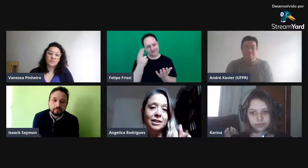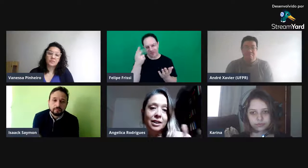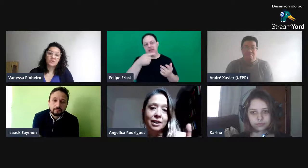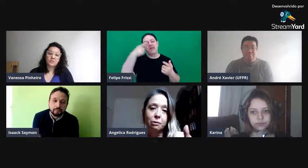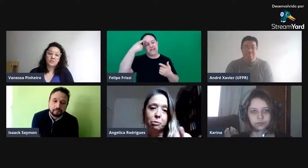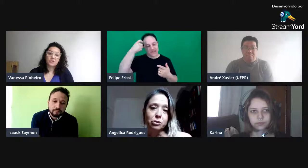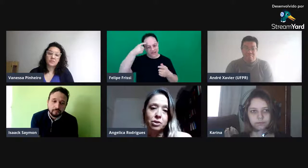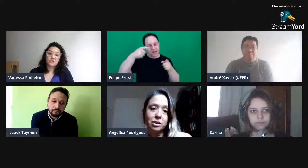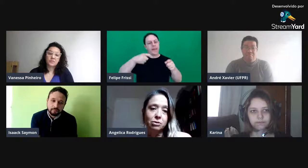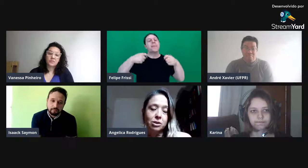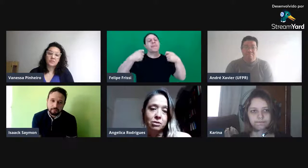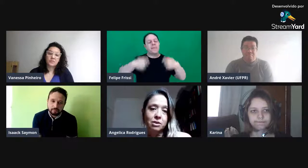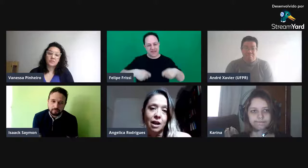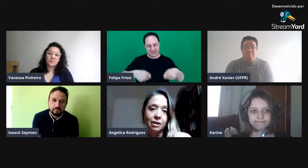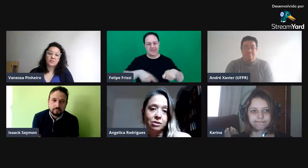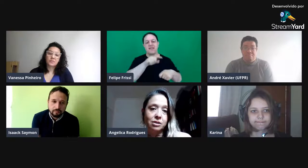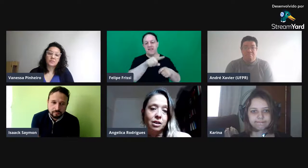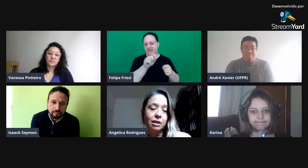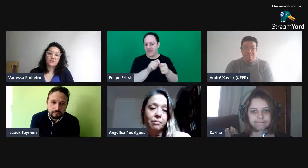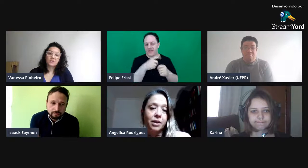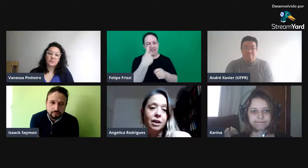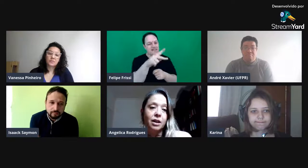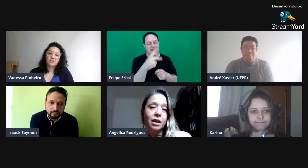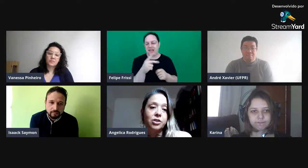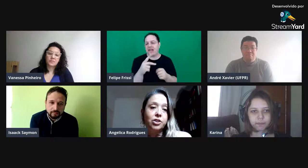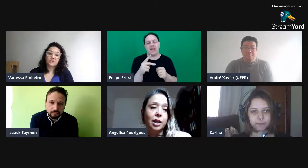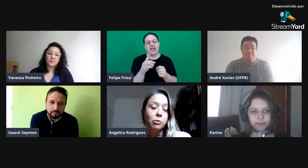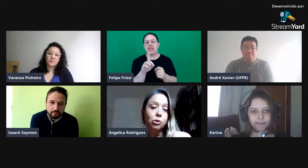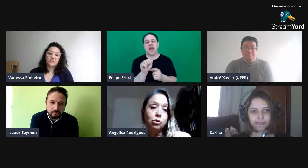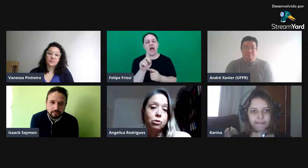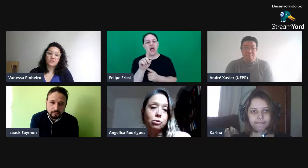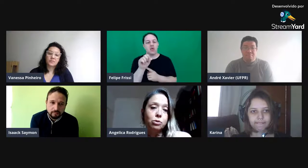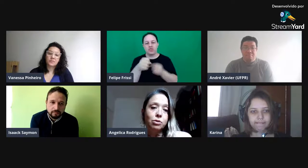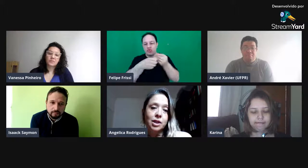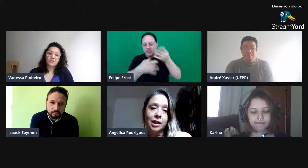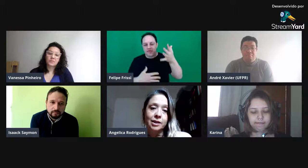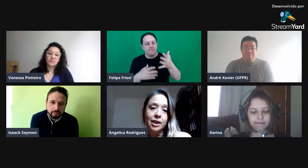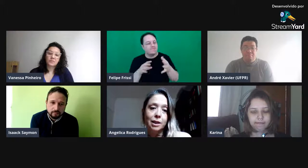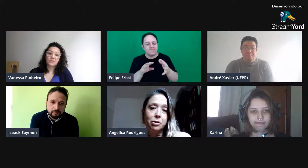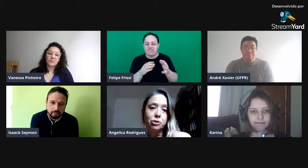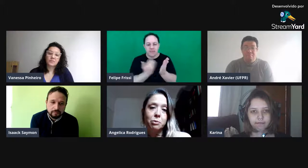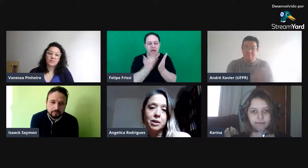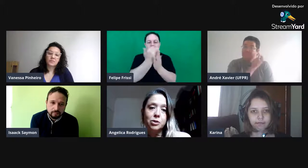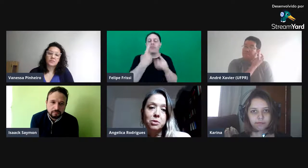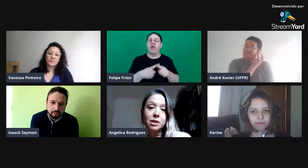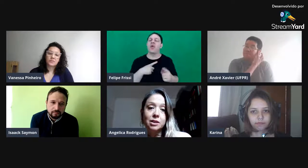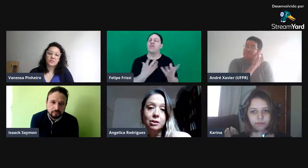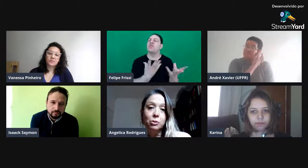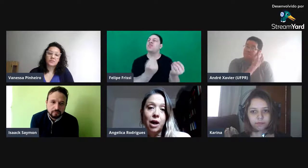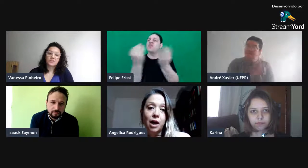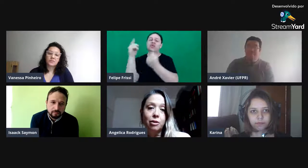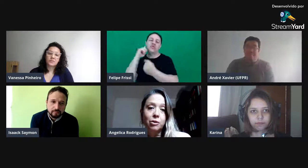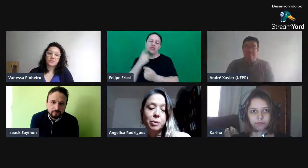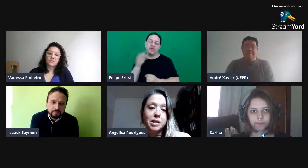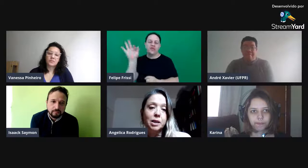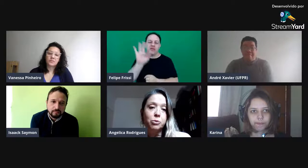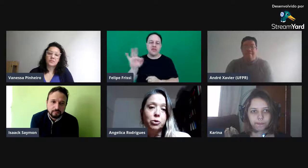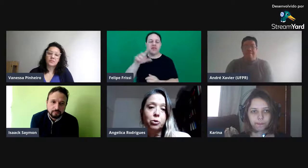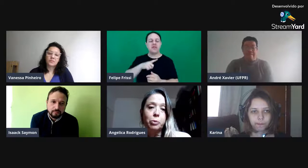ter que produzir os seus dados, né? A gente tem muitos surdos acadêmicos no Brasil ministrando aula. Eu pensei muito no